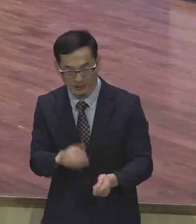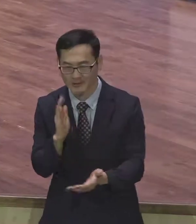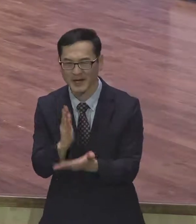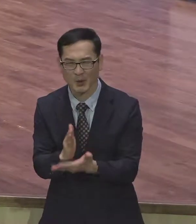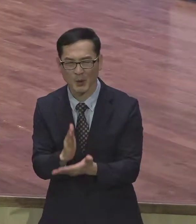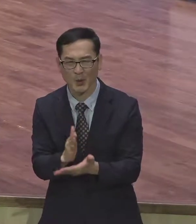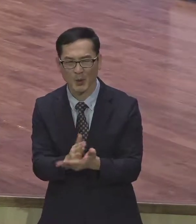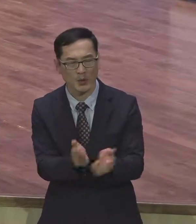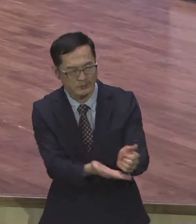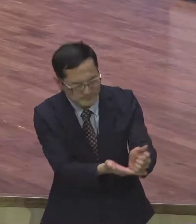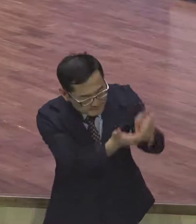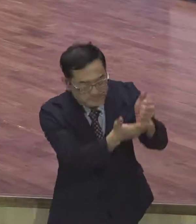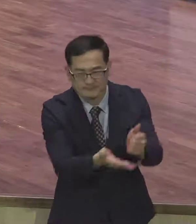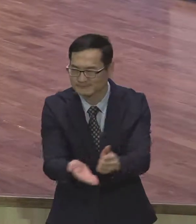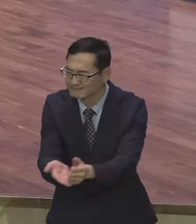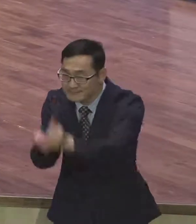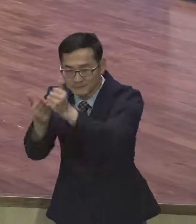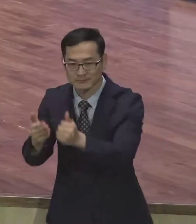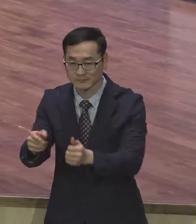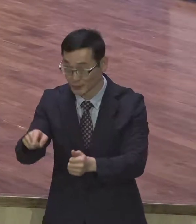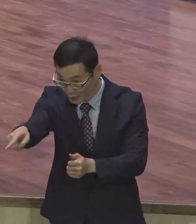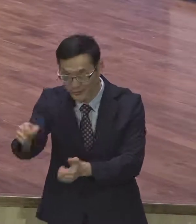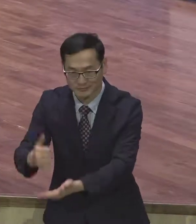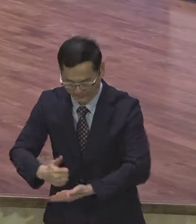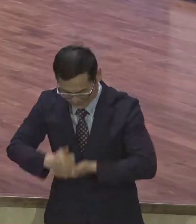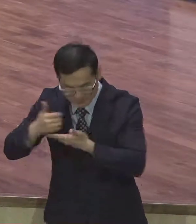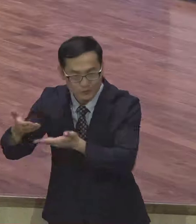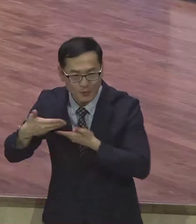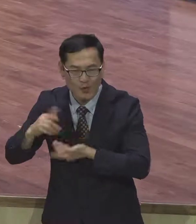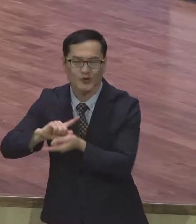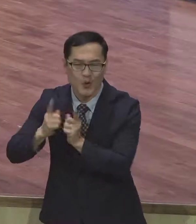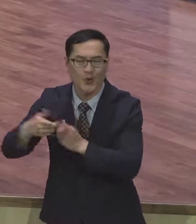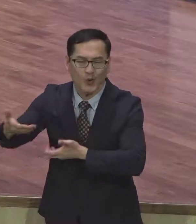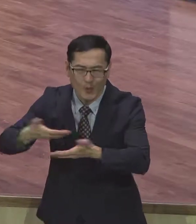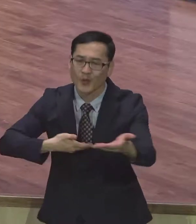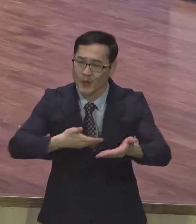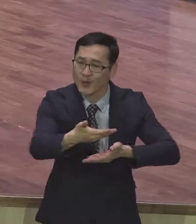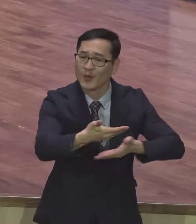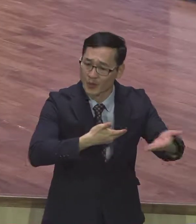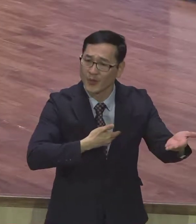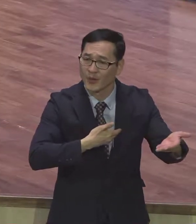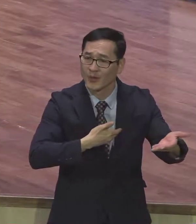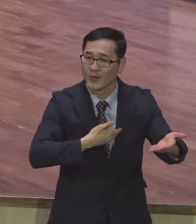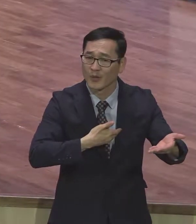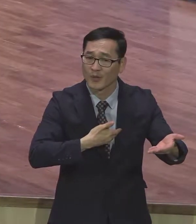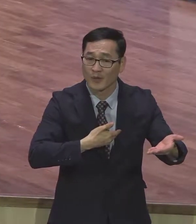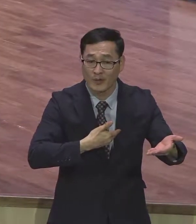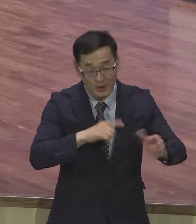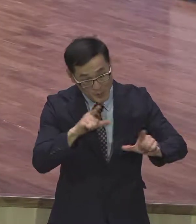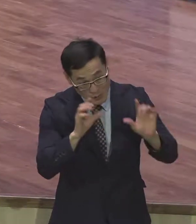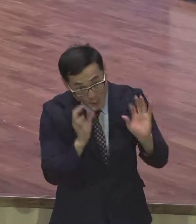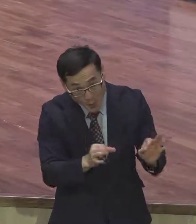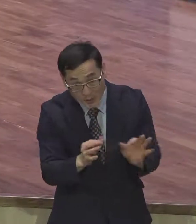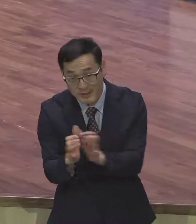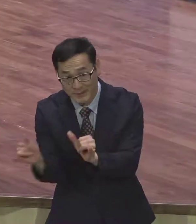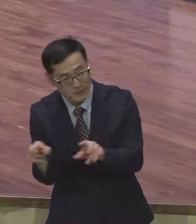이것을 통해서 하나님을 기뻐시게 하며 사람에게도 칭찬을 받는 성경적 그리도의